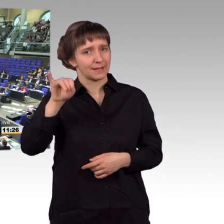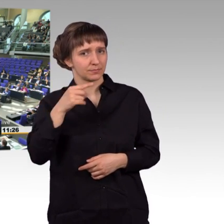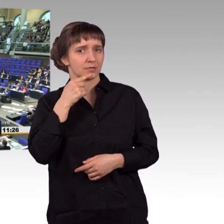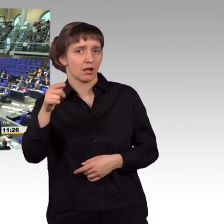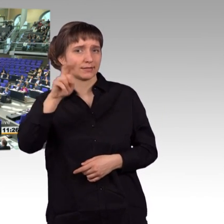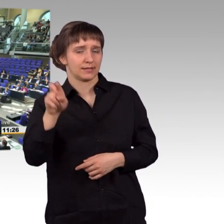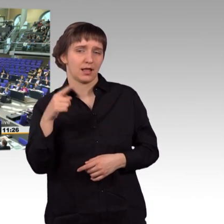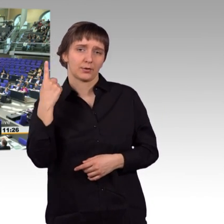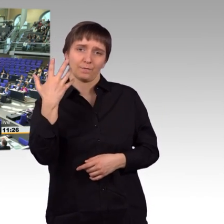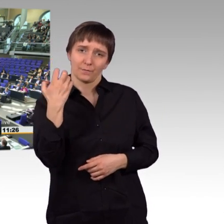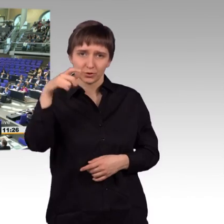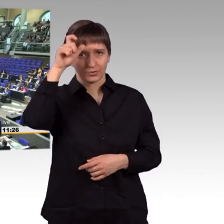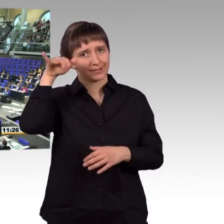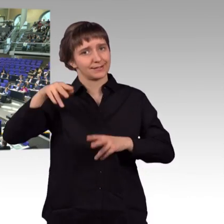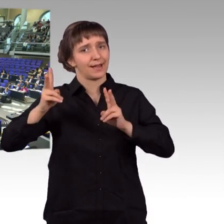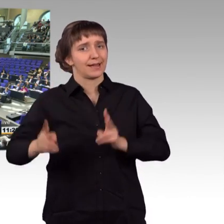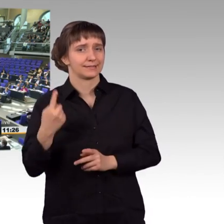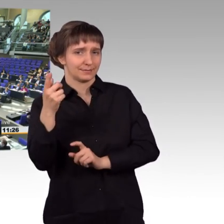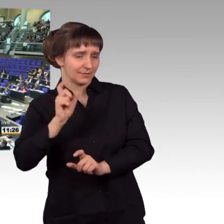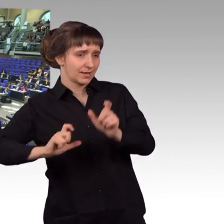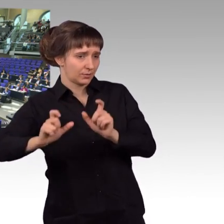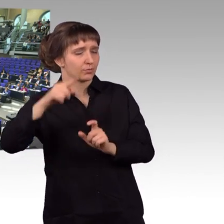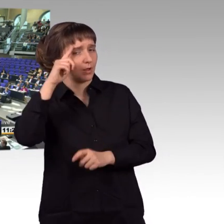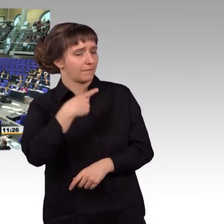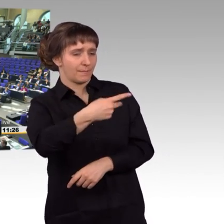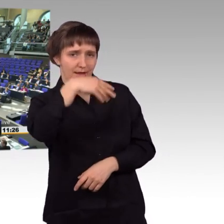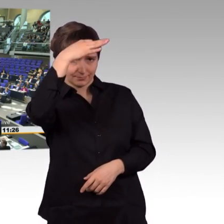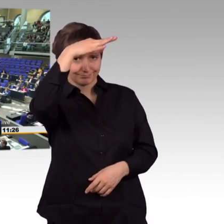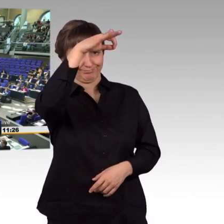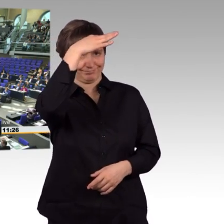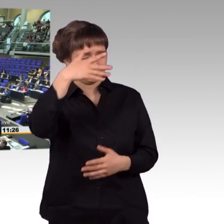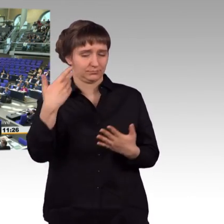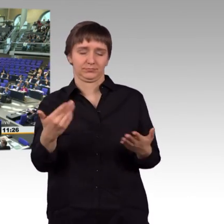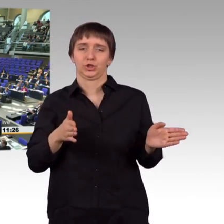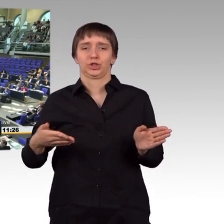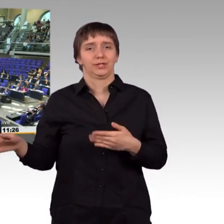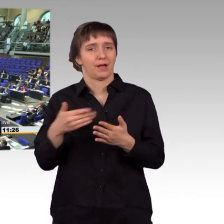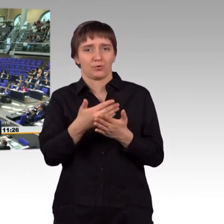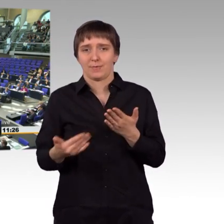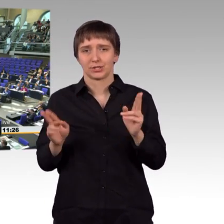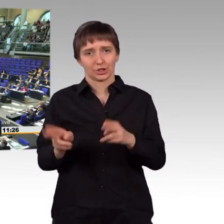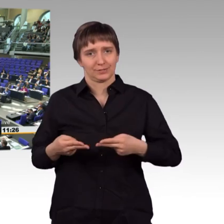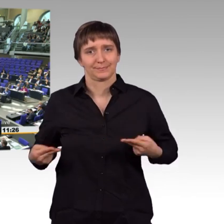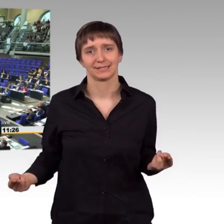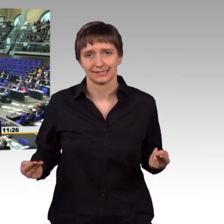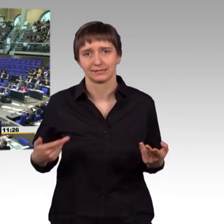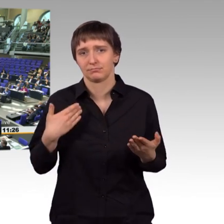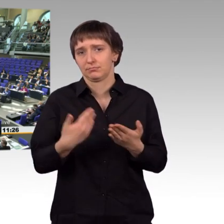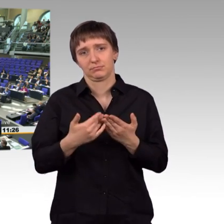berufen hat. Ich glaube, wir sind beide der Auffassung, dass das nicht zieht, dass diese Argumentation nicht wirklich schlüssig ist. Meine